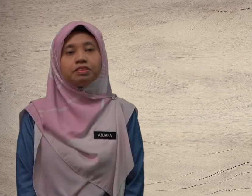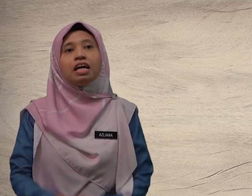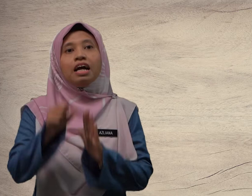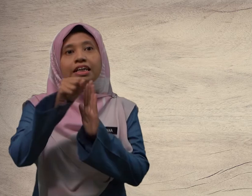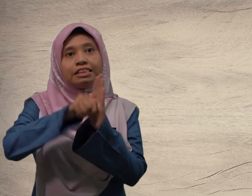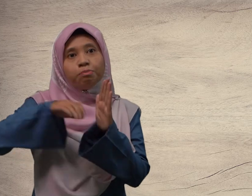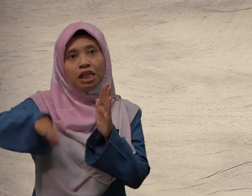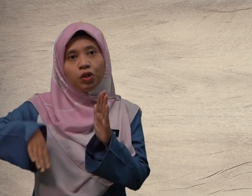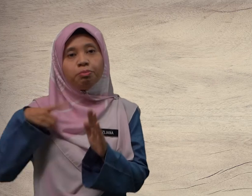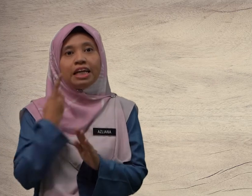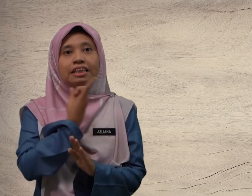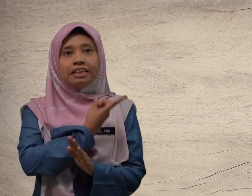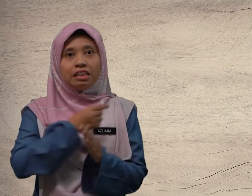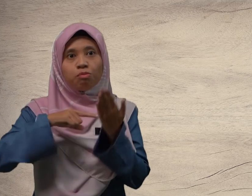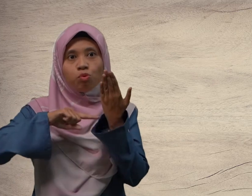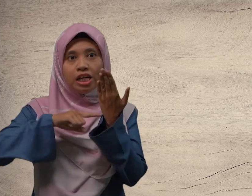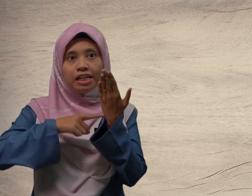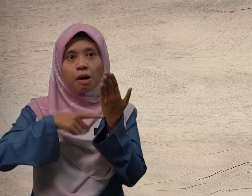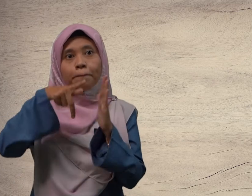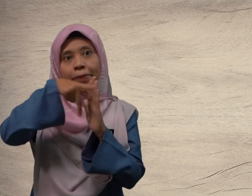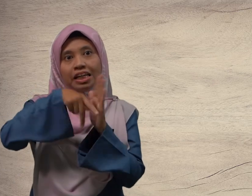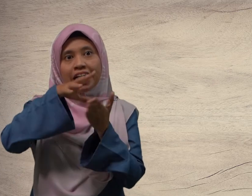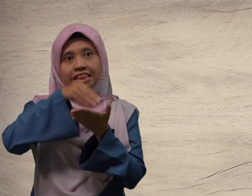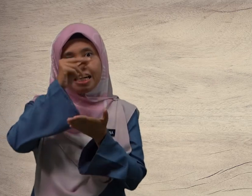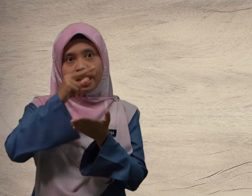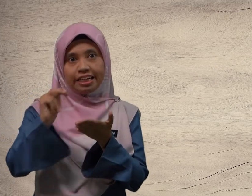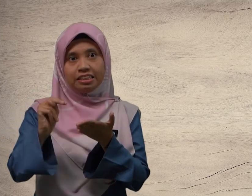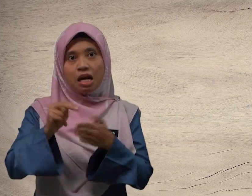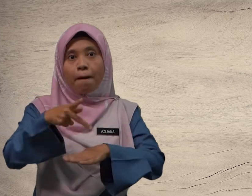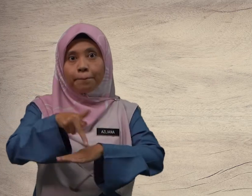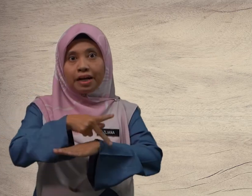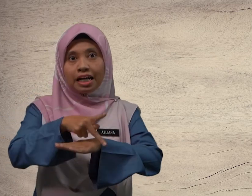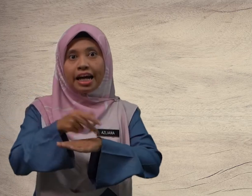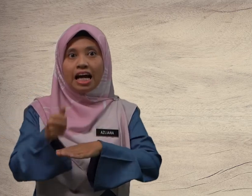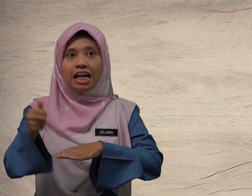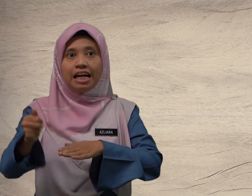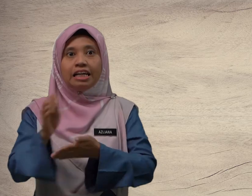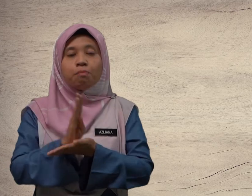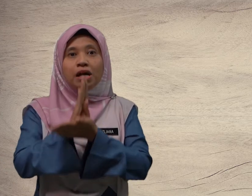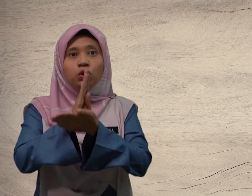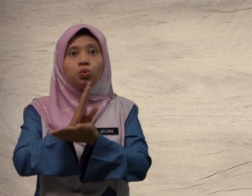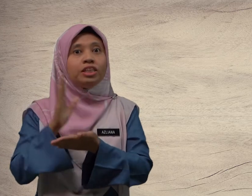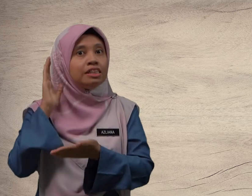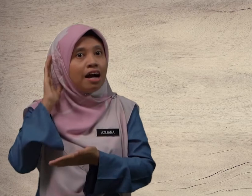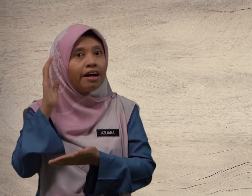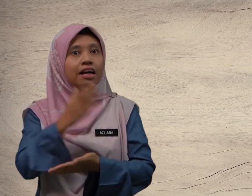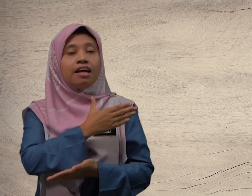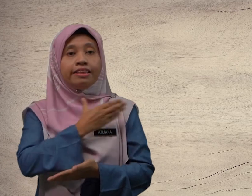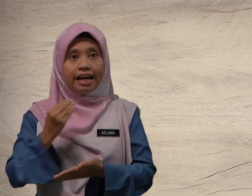Sebelum kita mula pelajaran, pakai alat bantu dengar dan